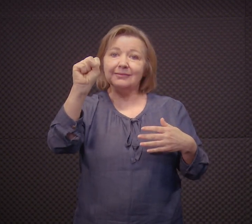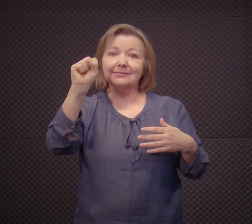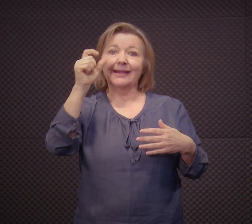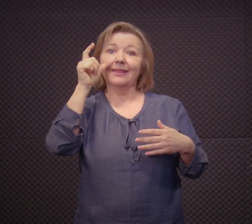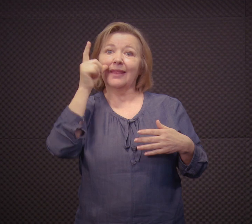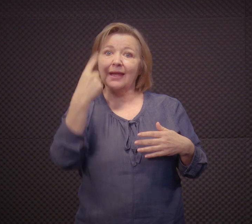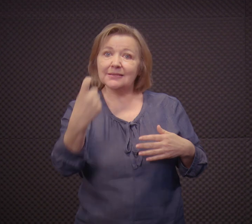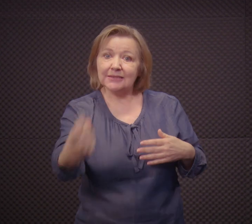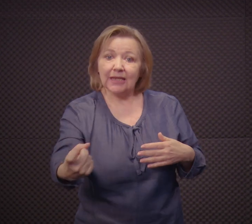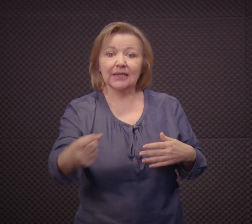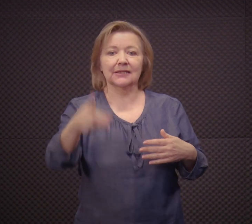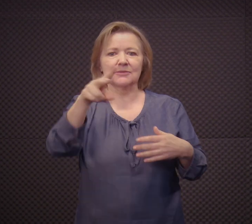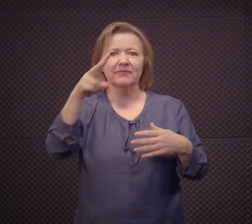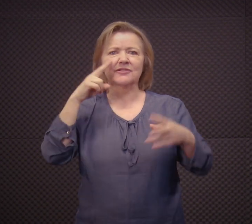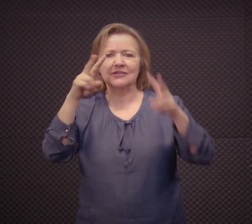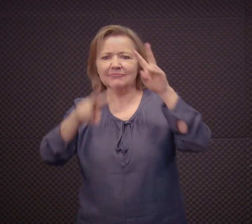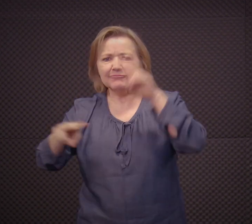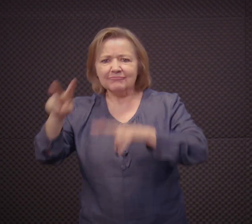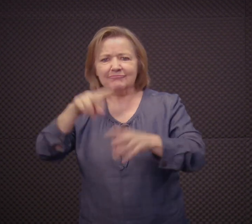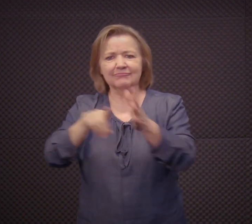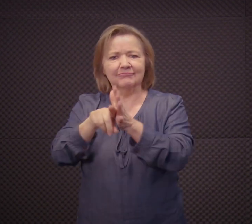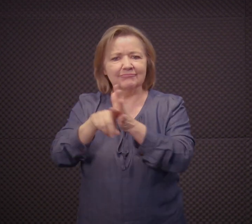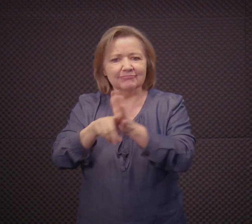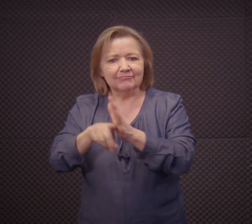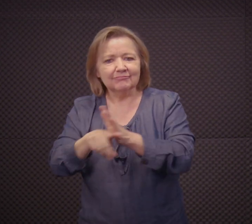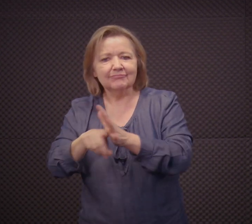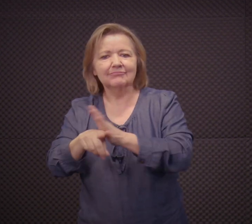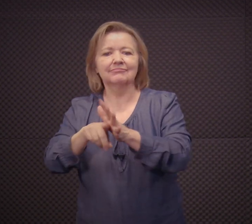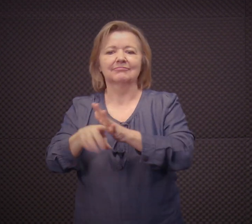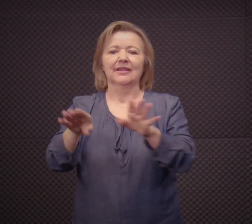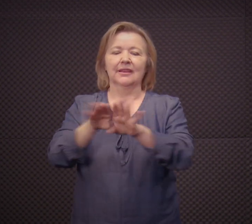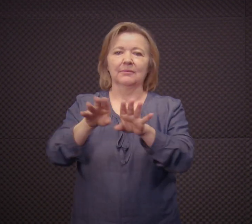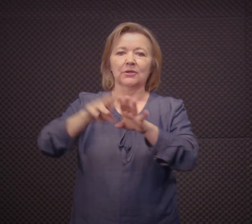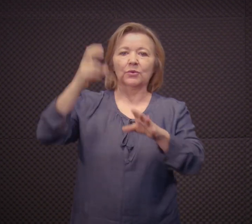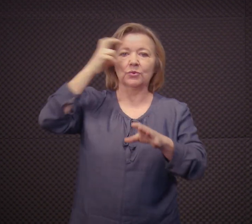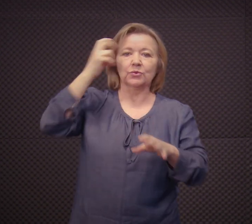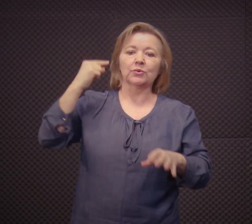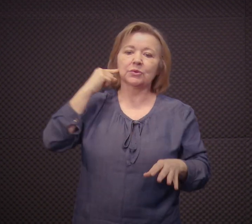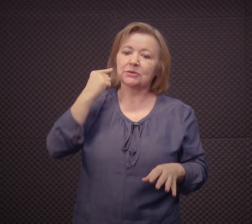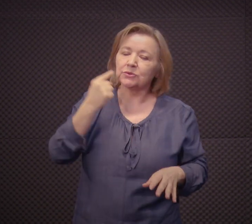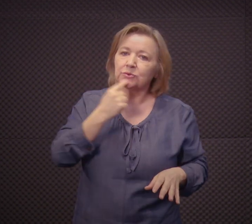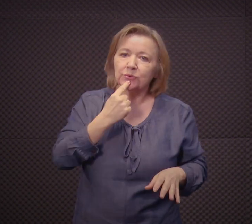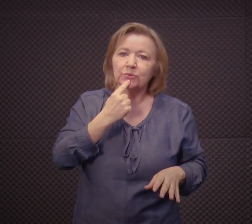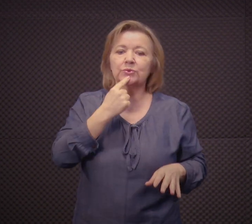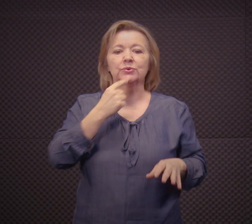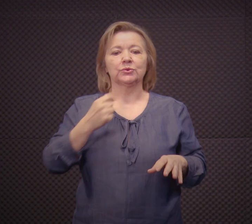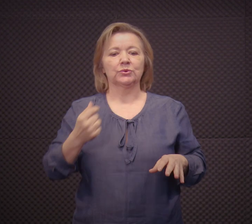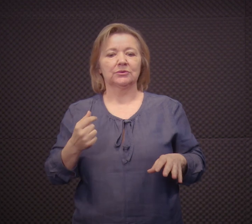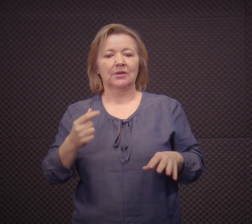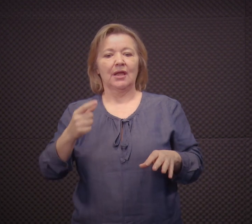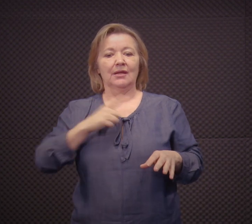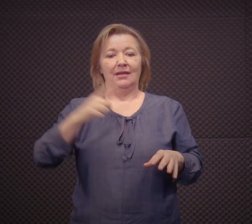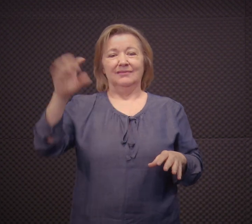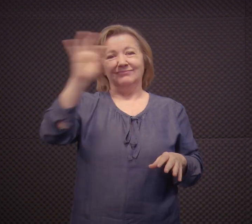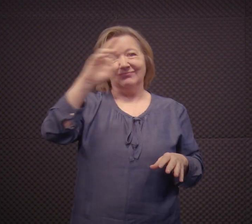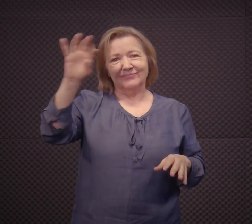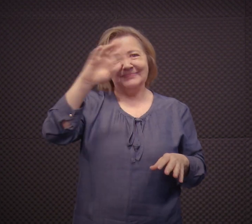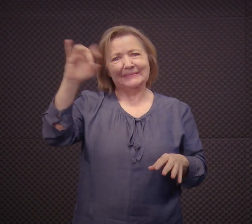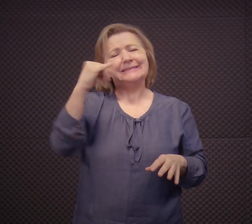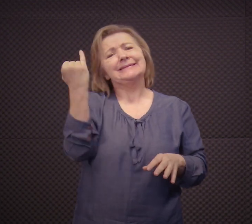vocês vão ver alguns blogs, né? Que eu vou estar colocando sobre a cultura